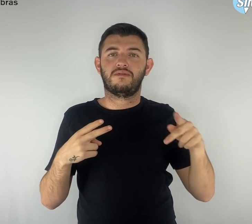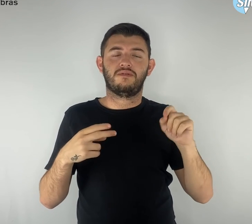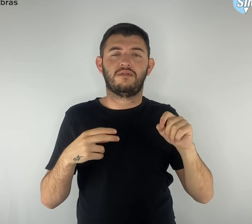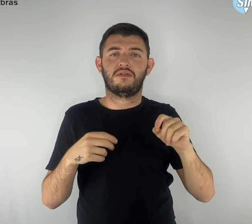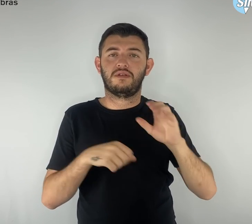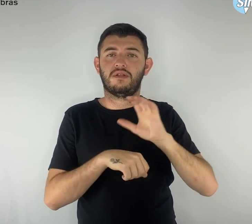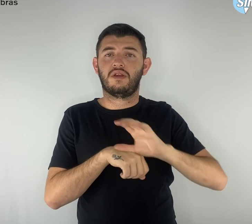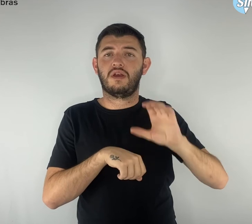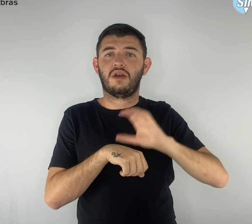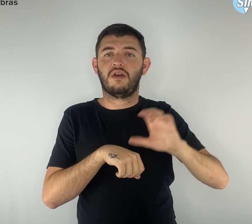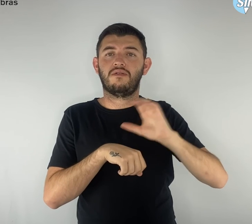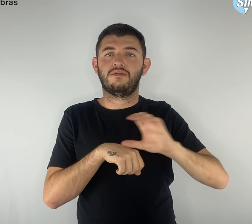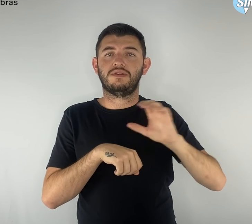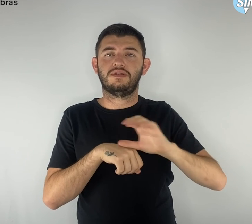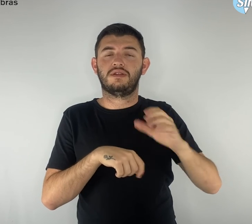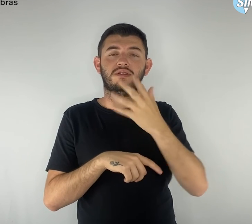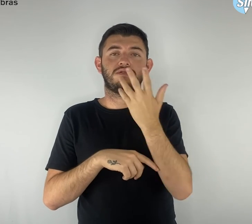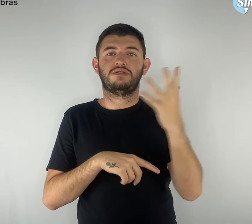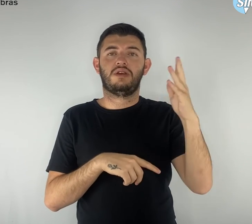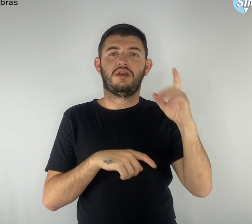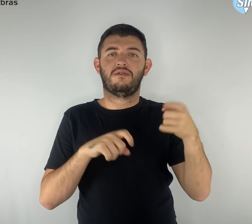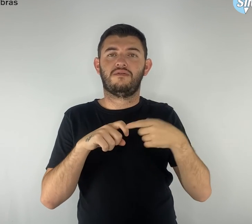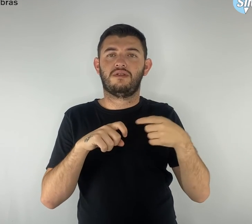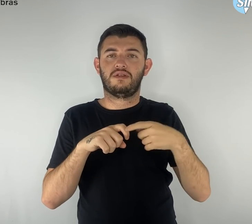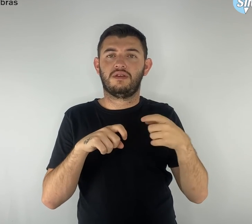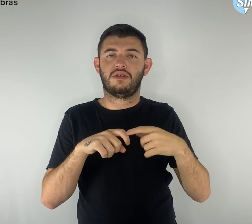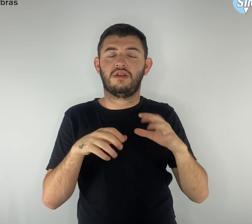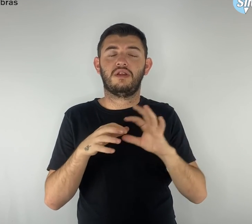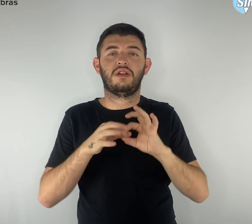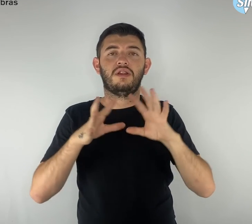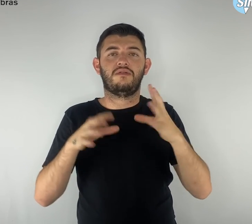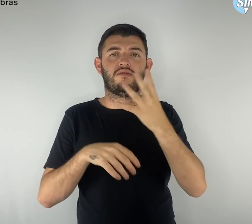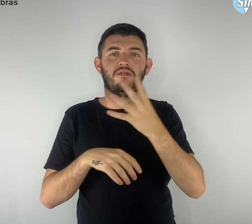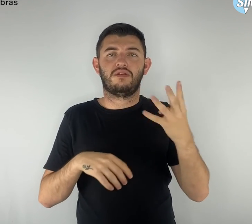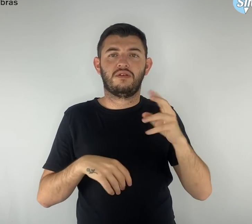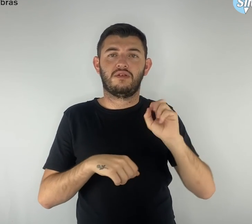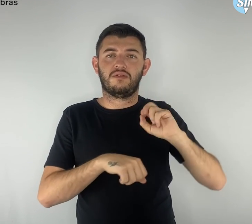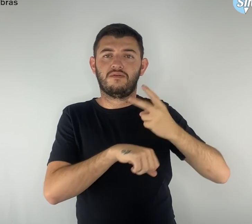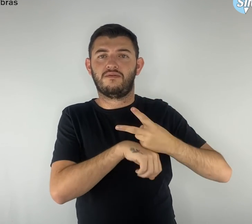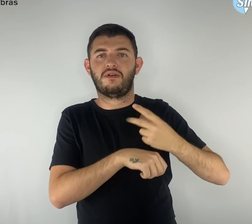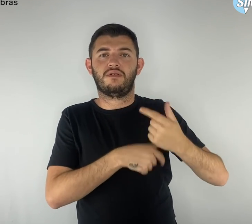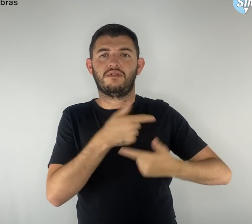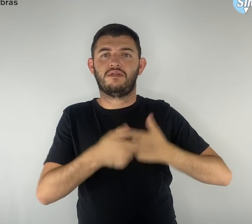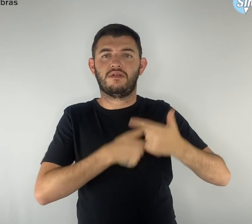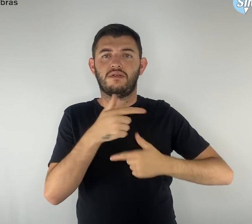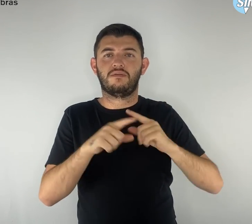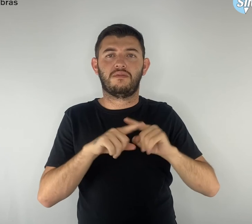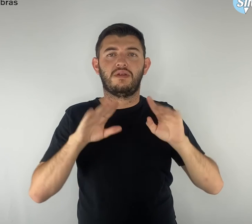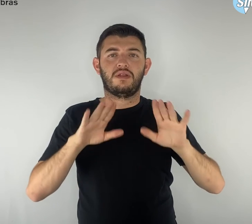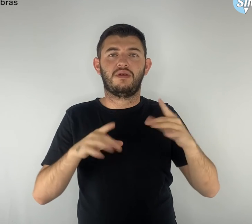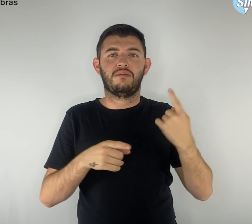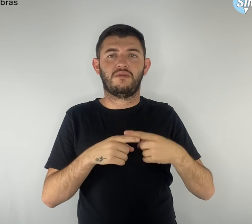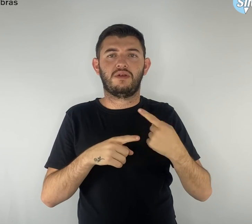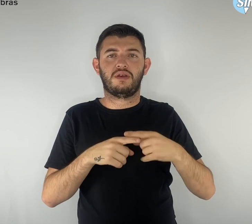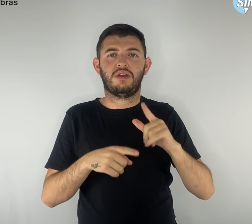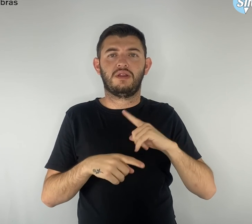44 vagas. Essa quantidade de vaga é por causa do número de poltronas do ônibus.